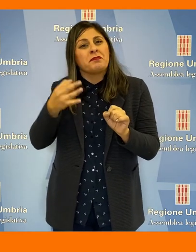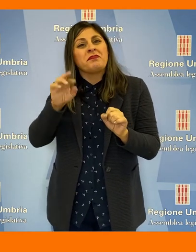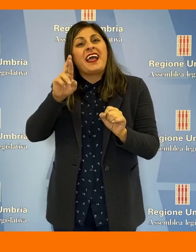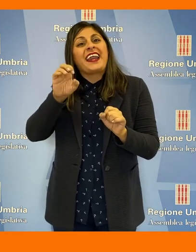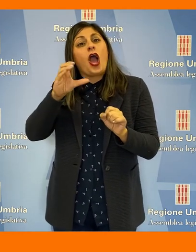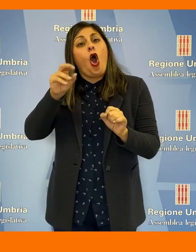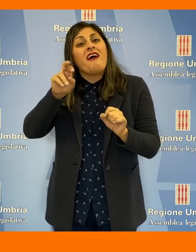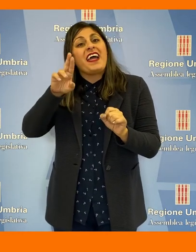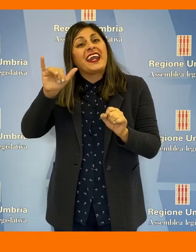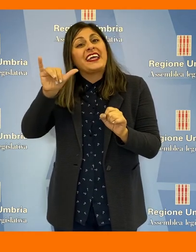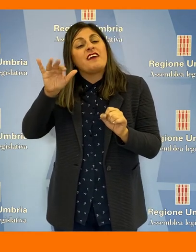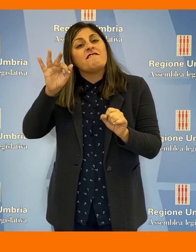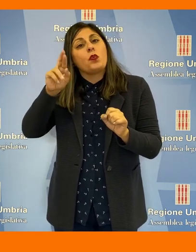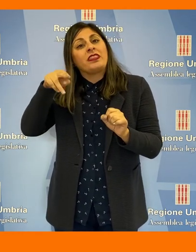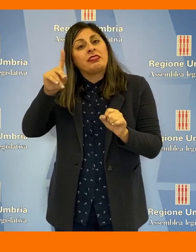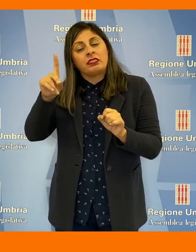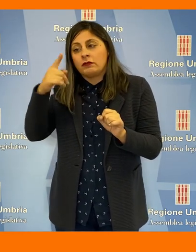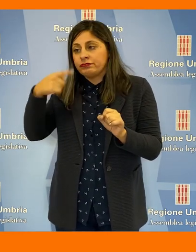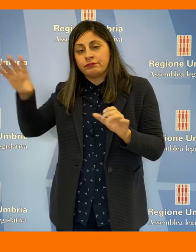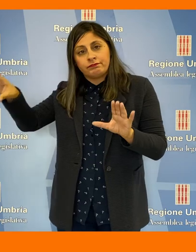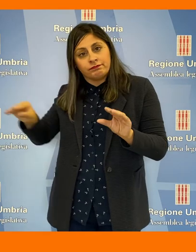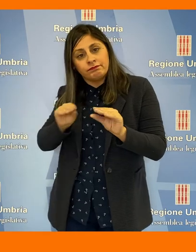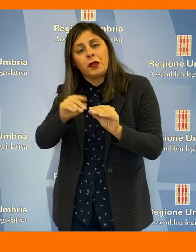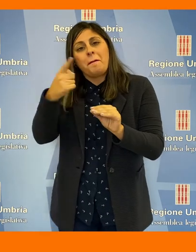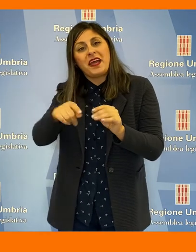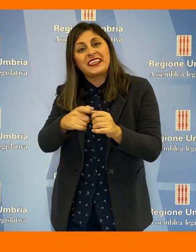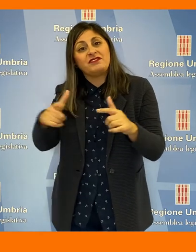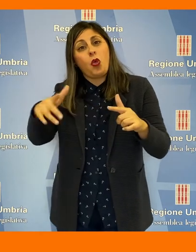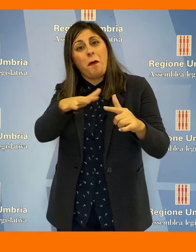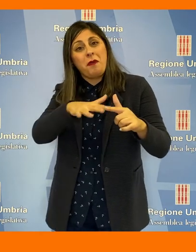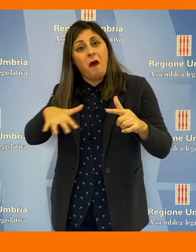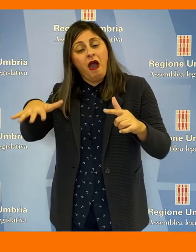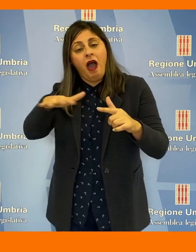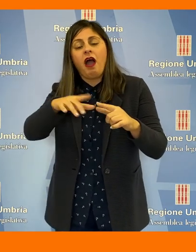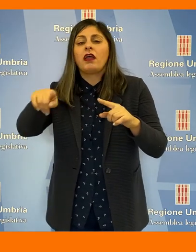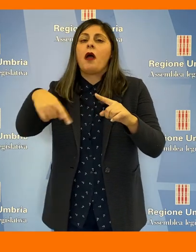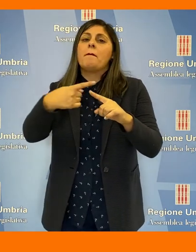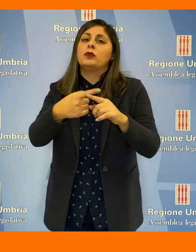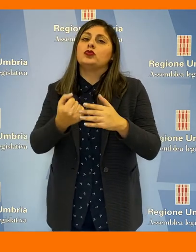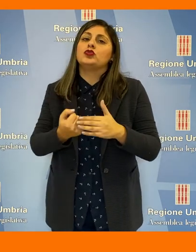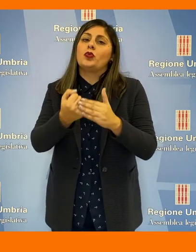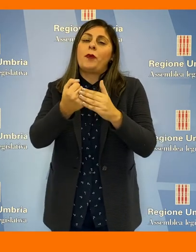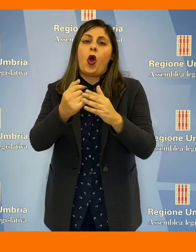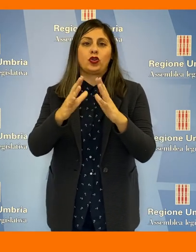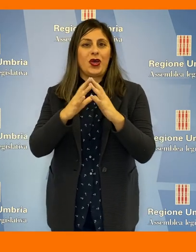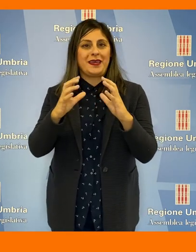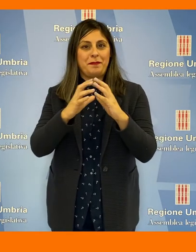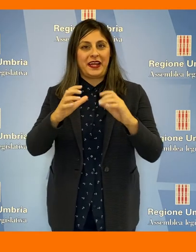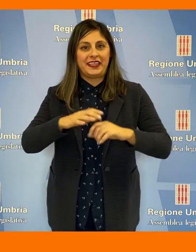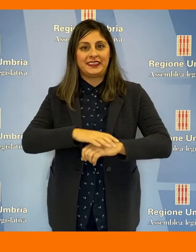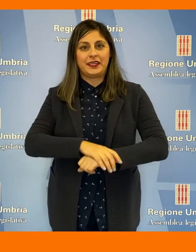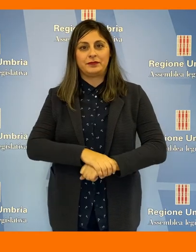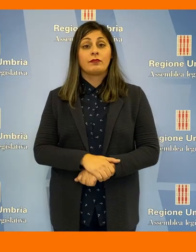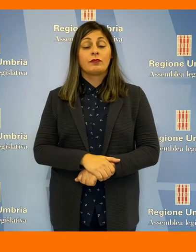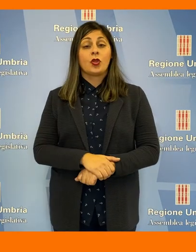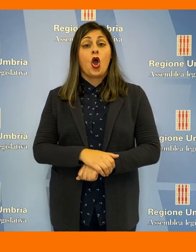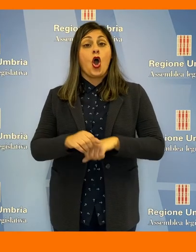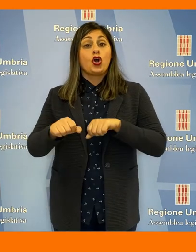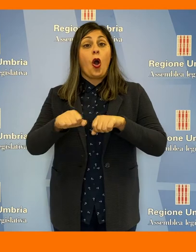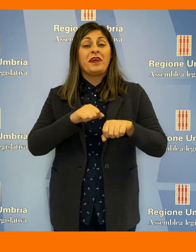Fund per lo sviluppo economico dell'area e per il sostegno alle imprese. Il Comitato per il controllo